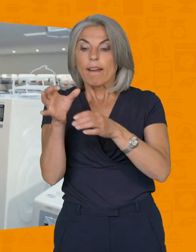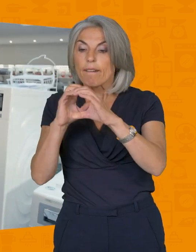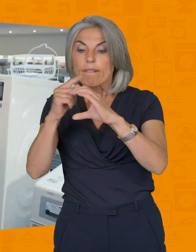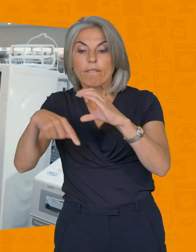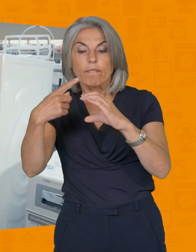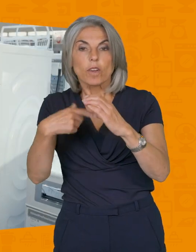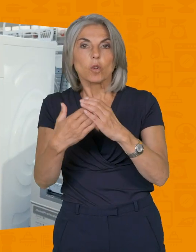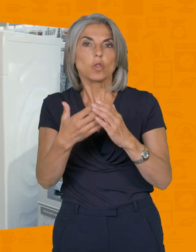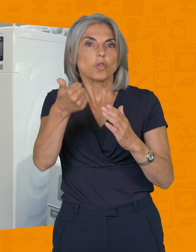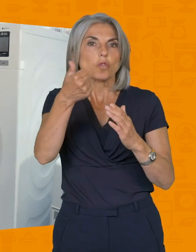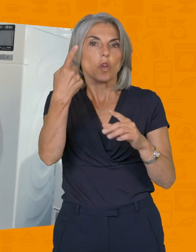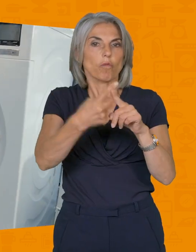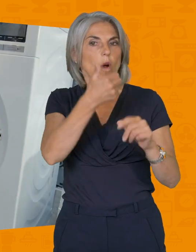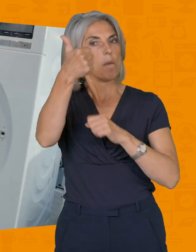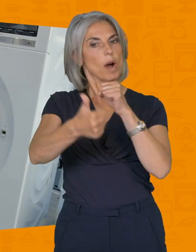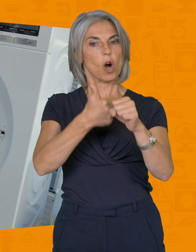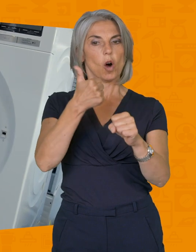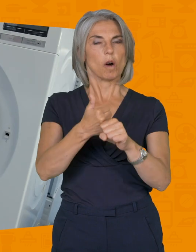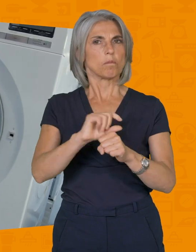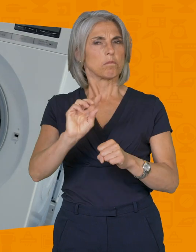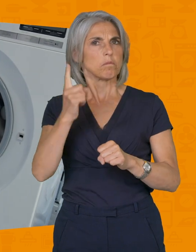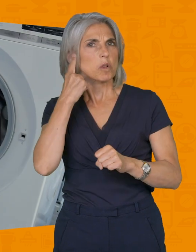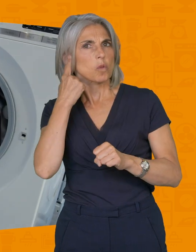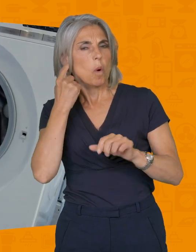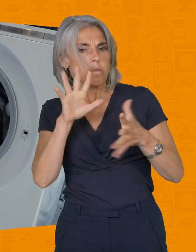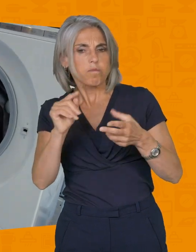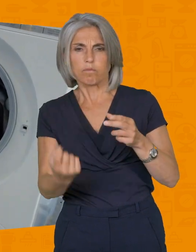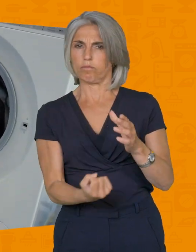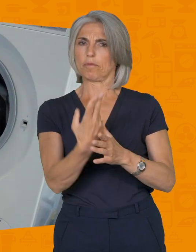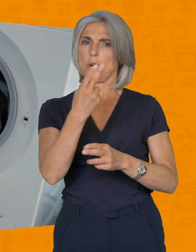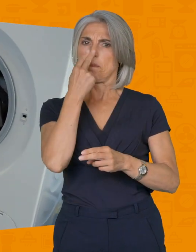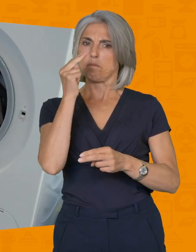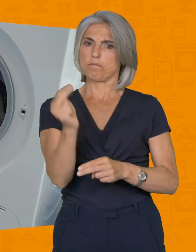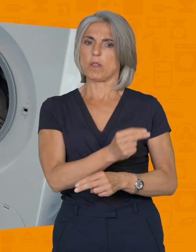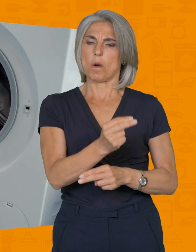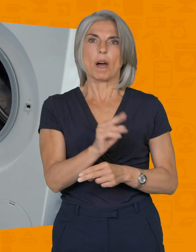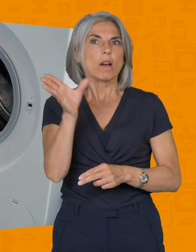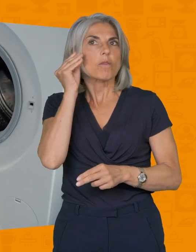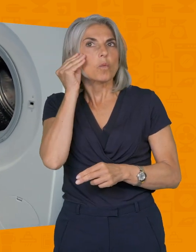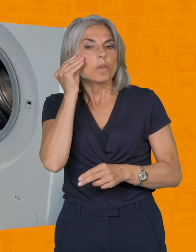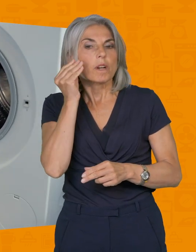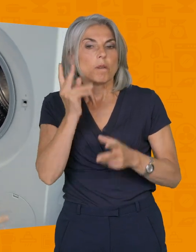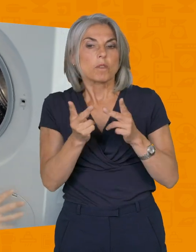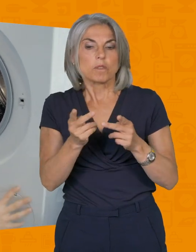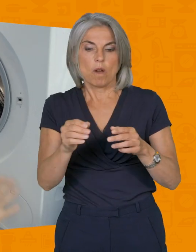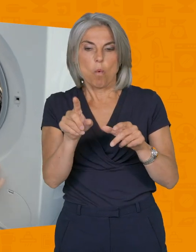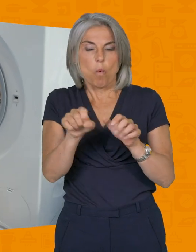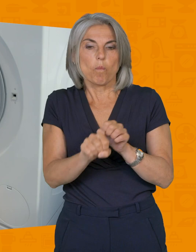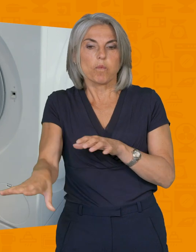environ 6-7 fois par an ou si vous entendez également un bruit particulier,'hésitez pas à écouter votre machine quand elle vidange. Si elle n'a pas un beau